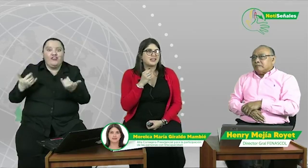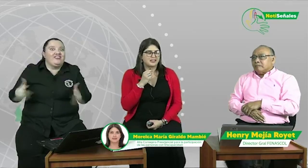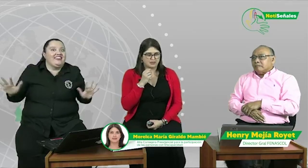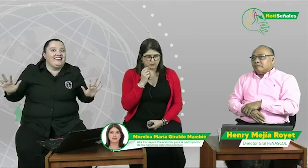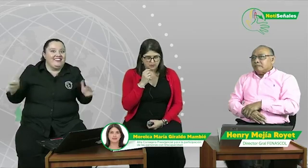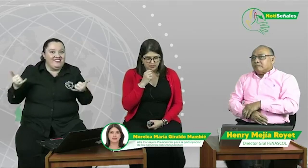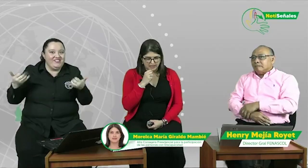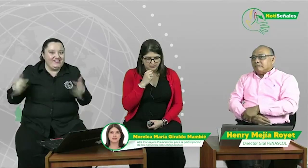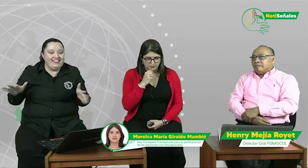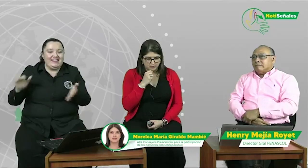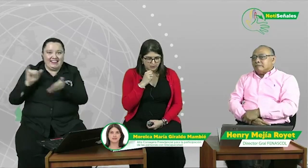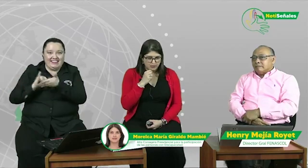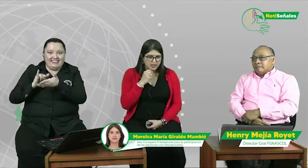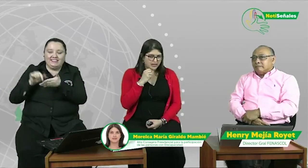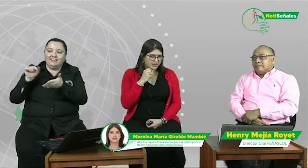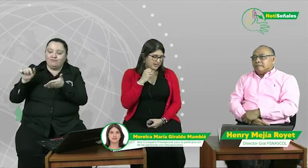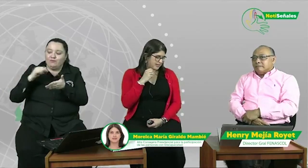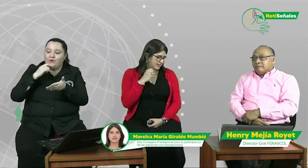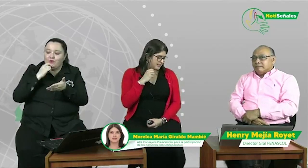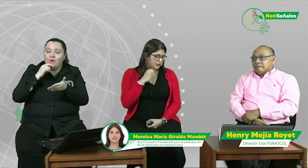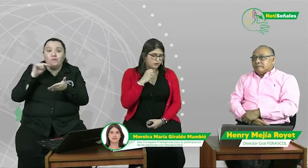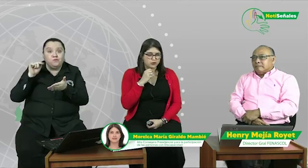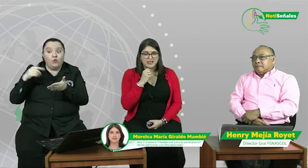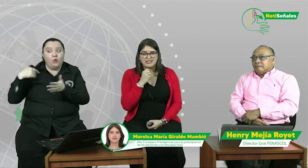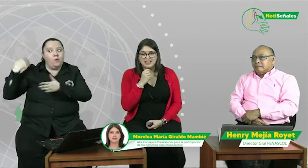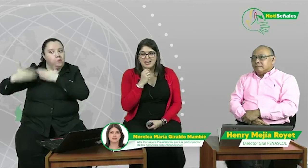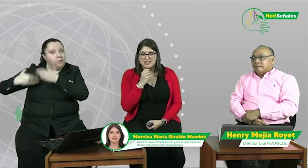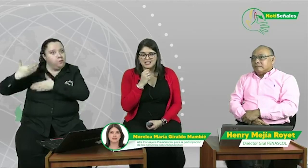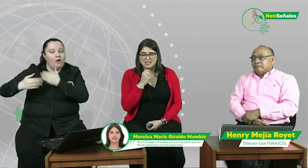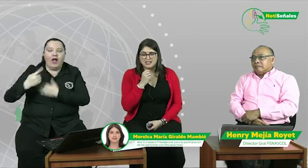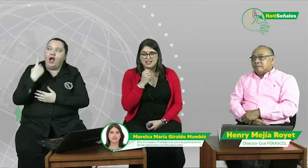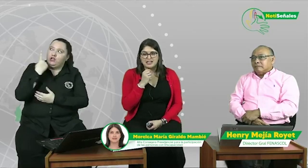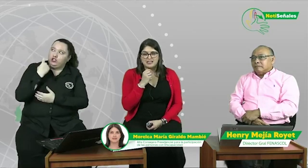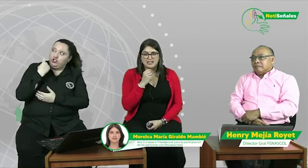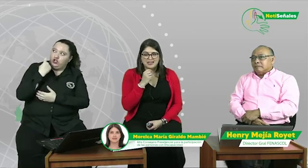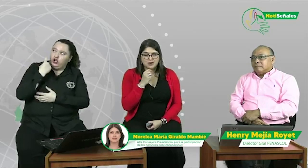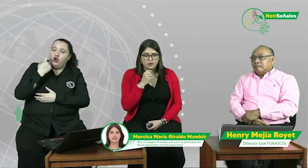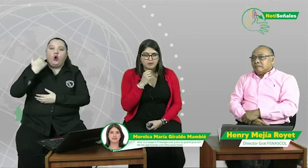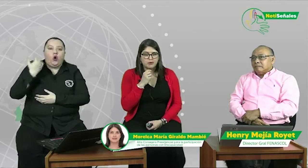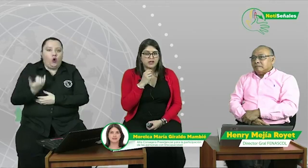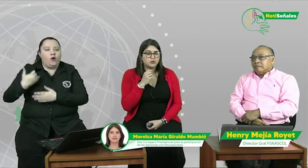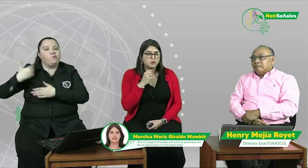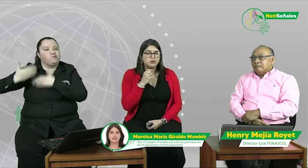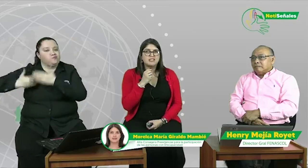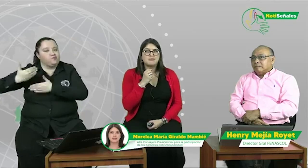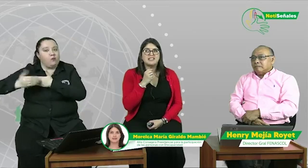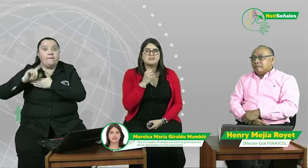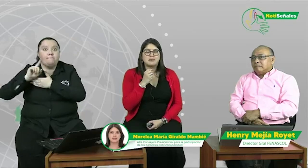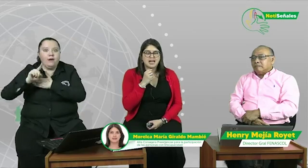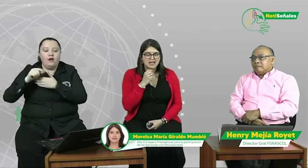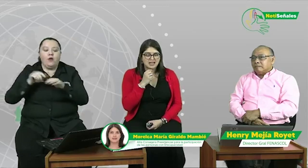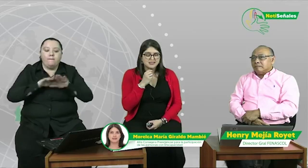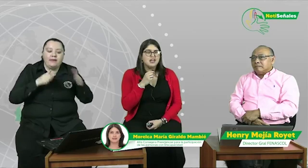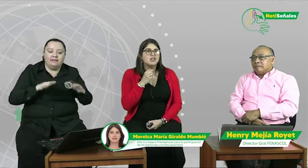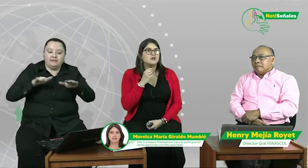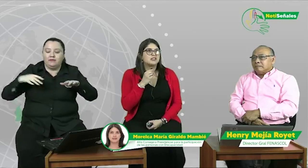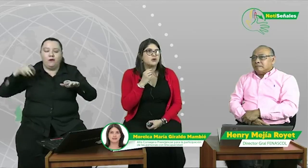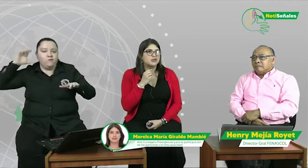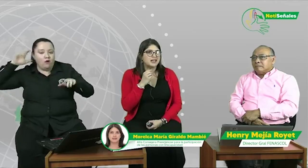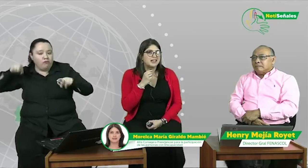estuvo en desarrollo el día de ayer y el día de hoy pero que tuvo unas mesas paralelas y unas jornadas la